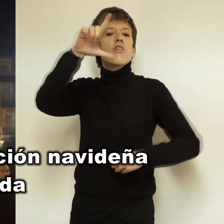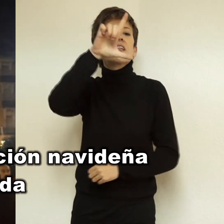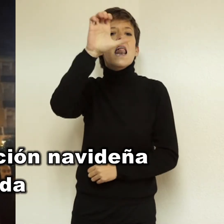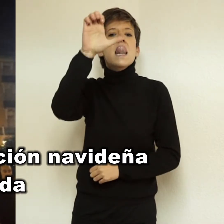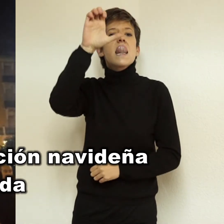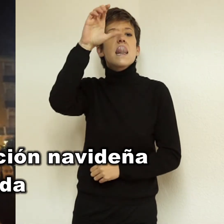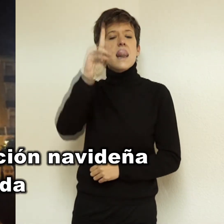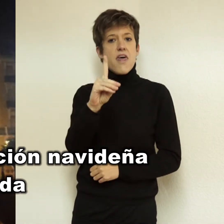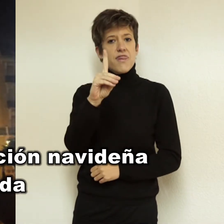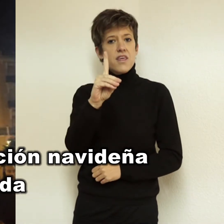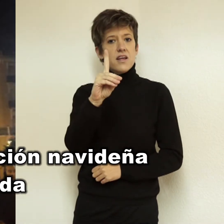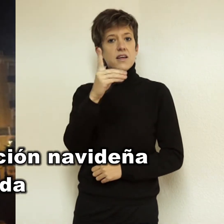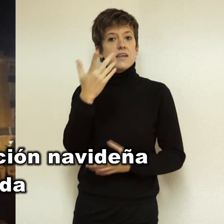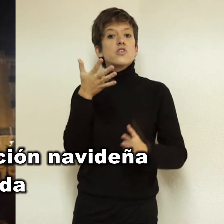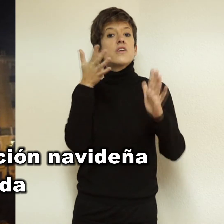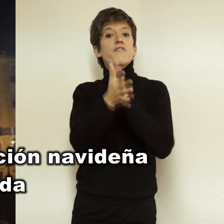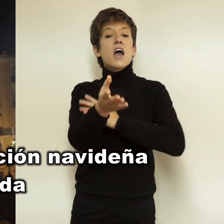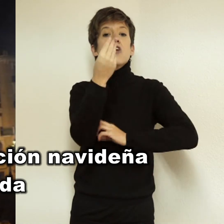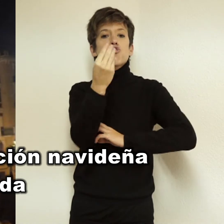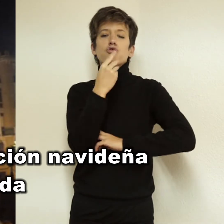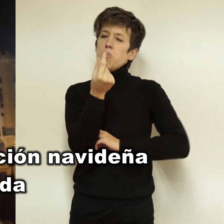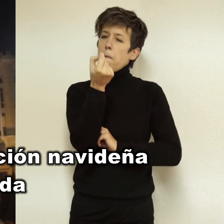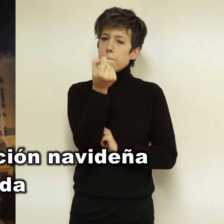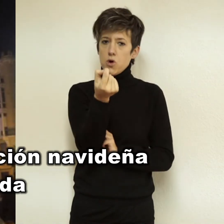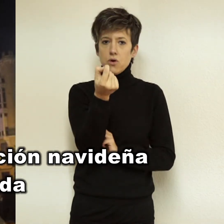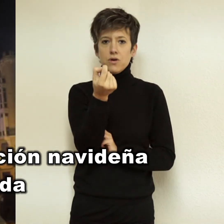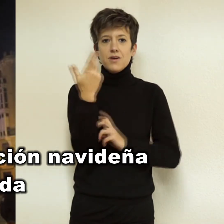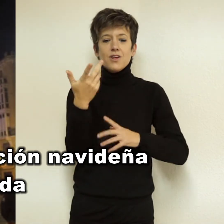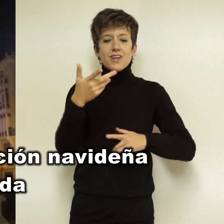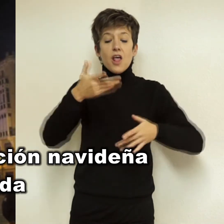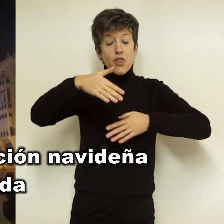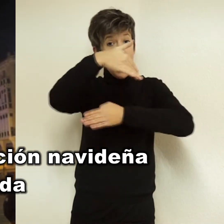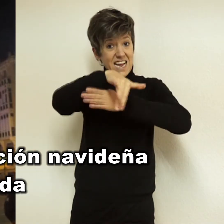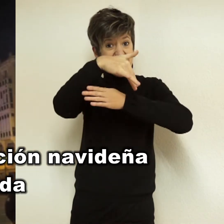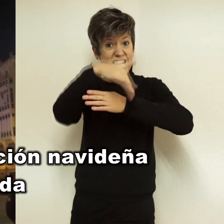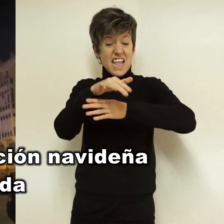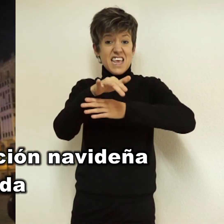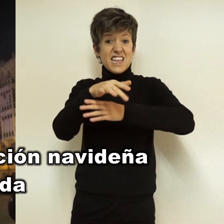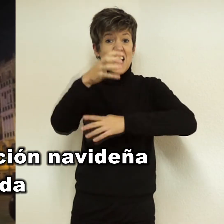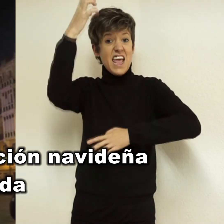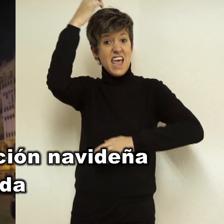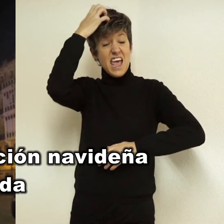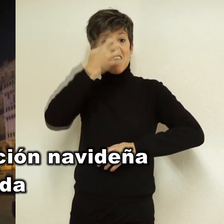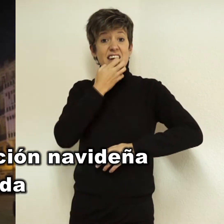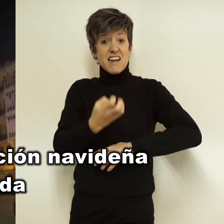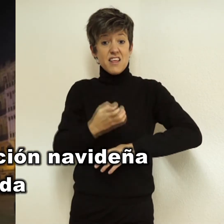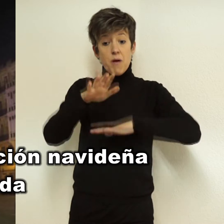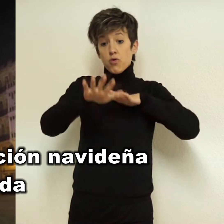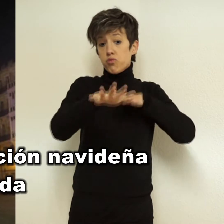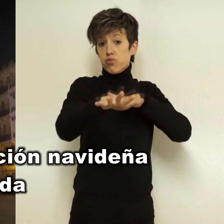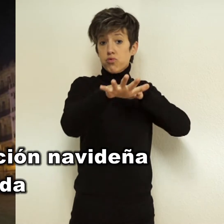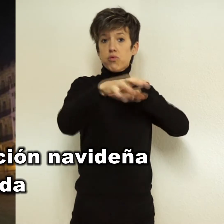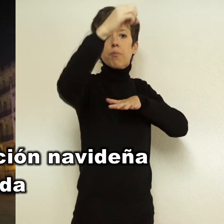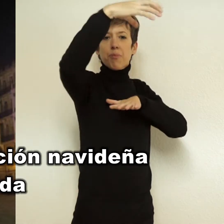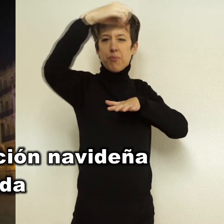de bajo consumo energético, incluye las calles, avenidas y plazas por las que transcurre el recorrido de la Cabalgata de Reyes, así